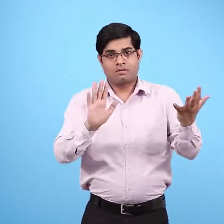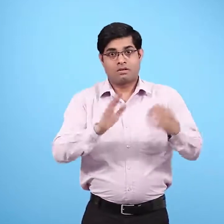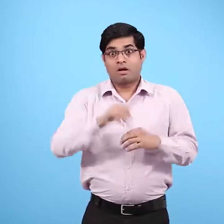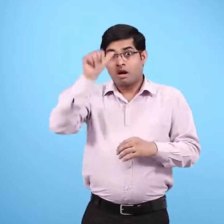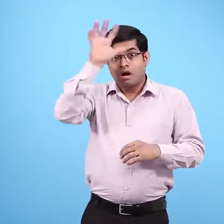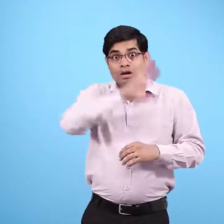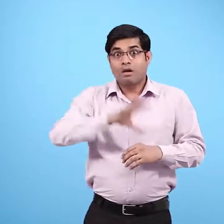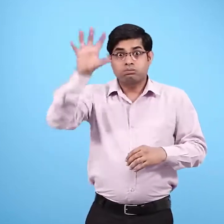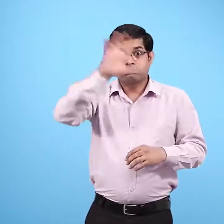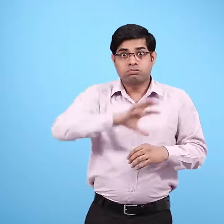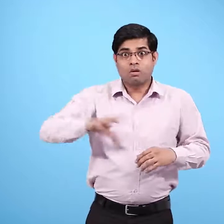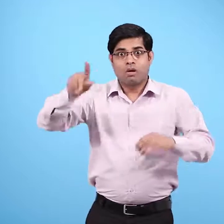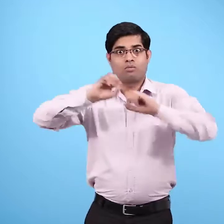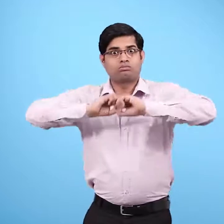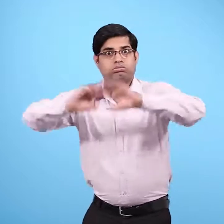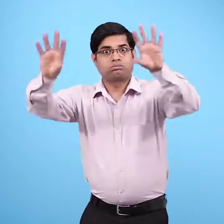और दूसरे राध्यों में बेचा जाता है